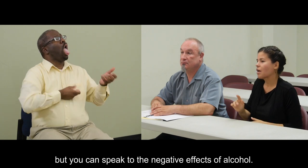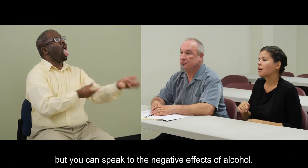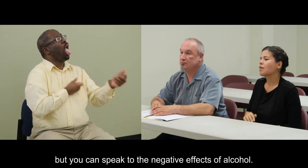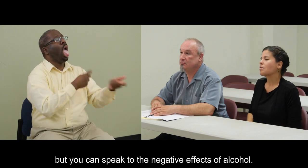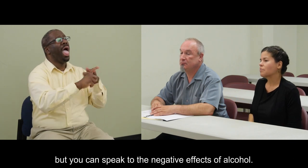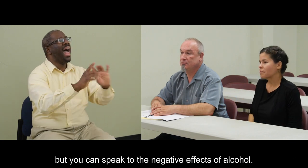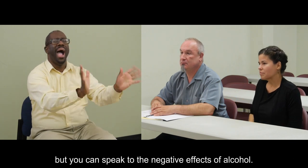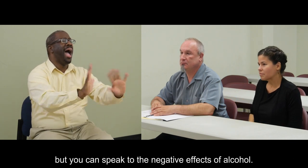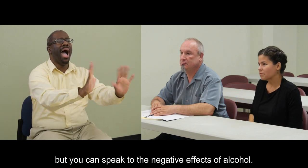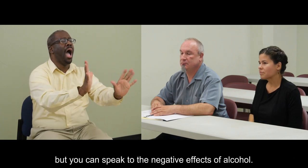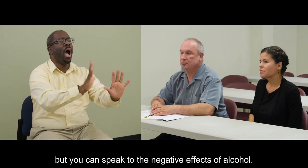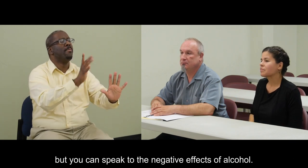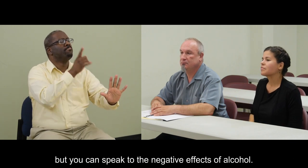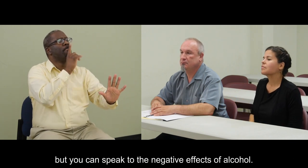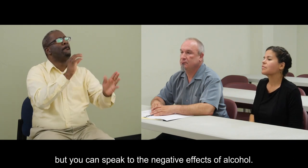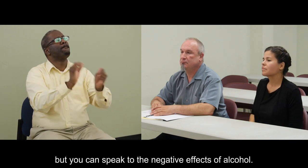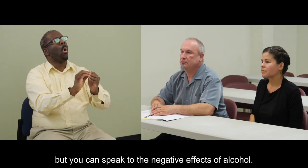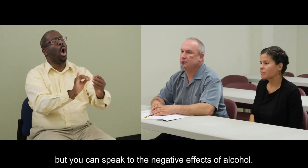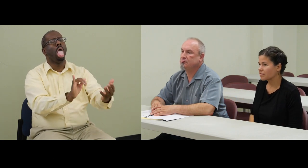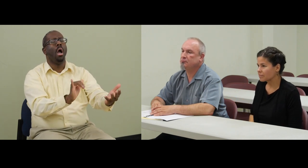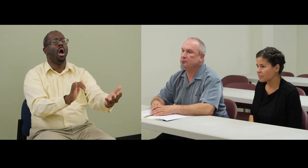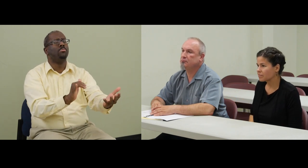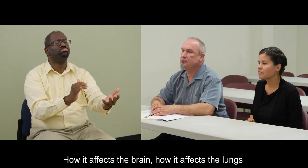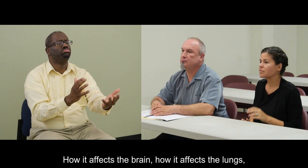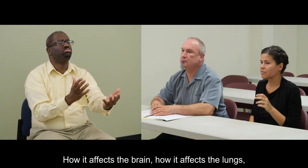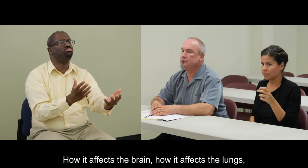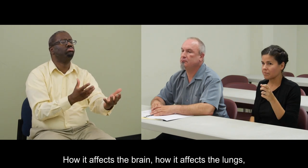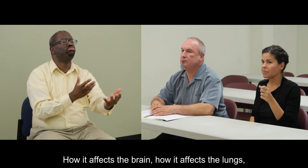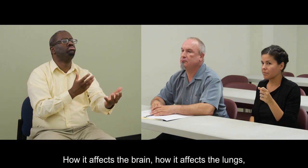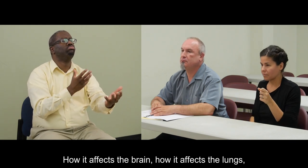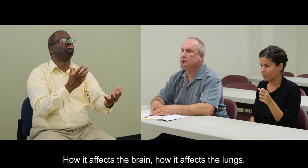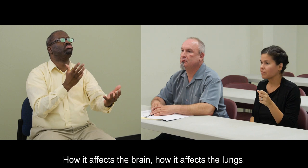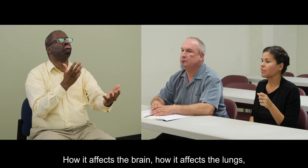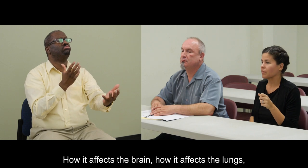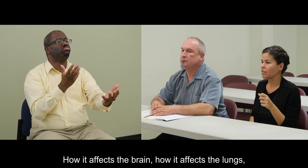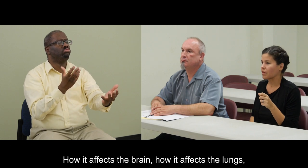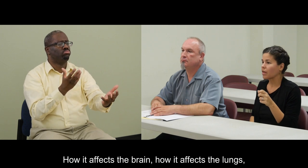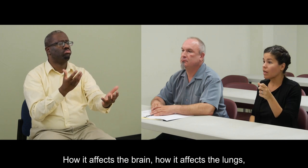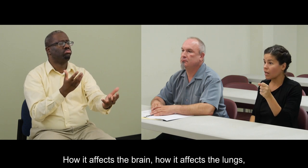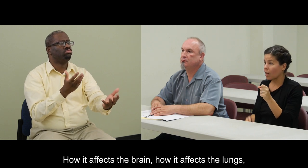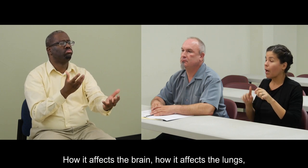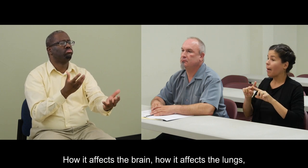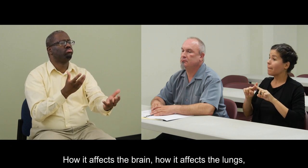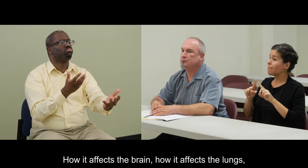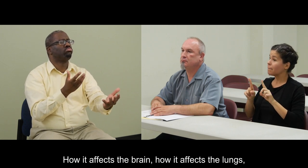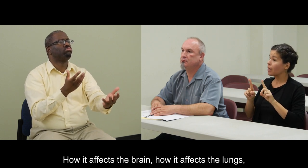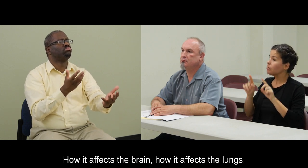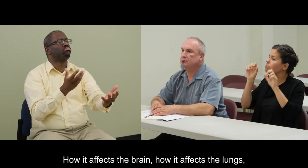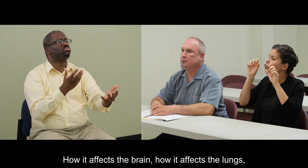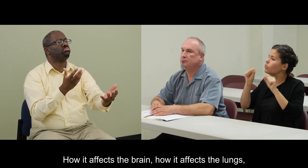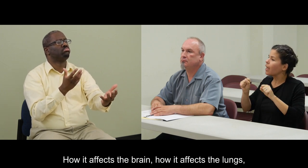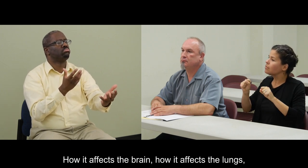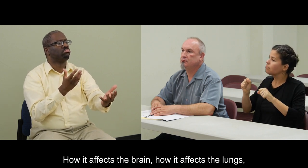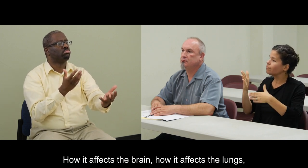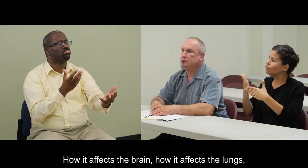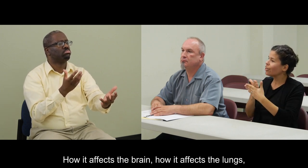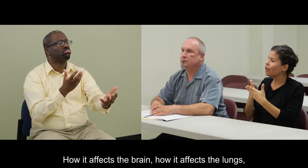efectos negativos del alcohol. Cómo afecta el cerebro, cómo afecta los